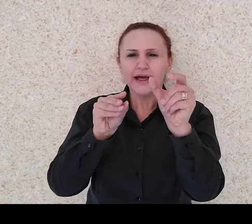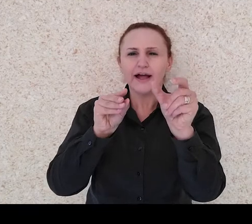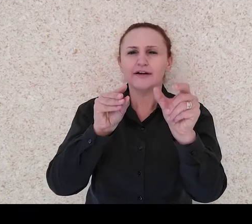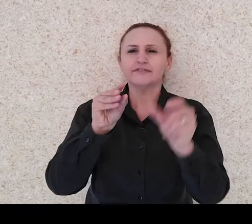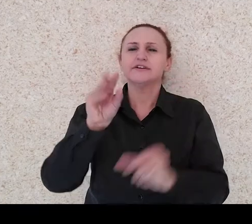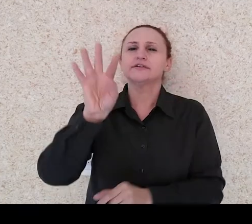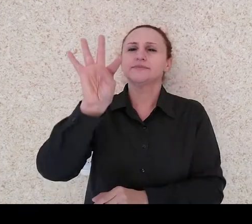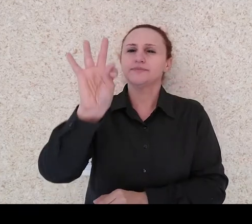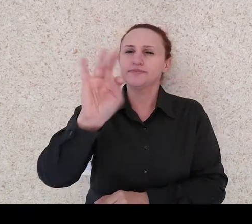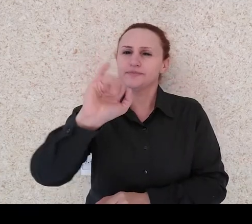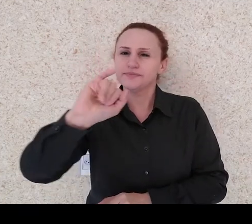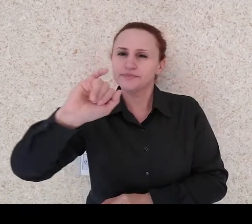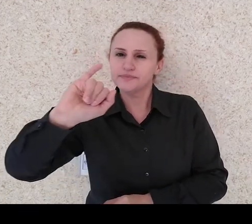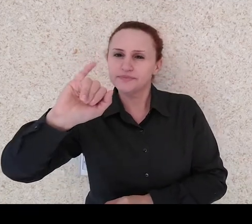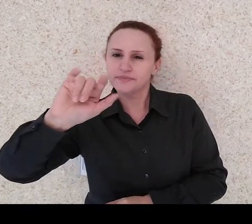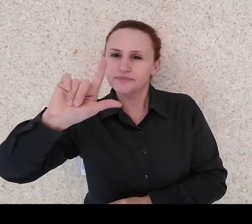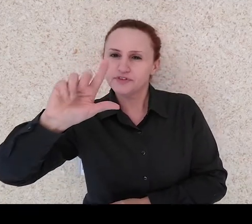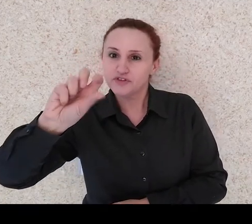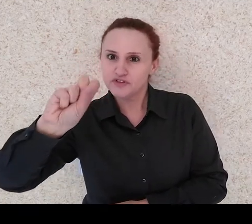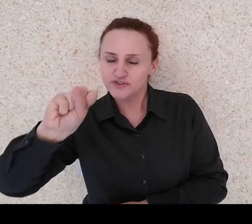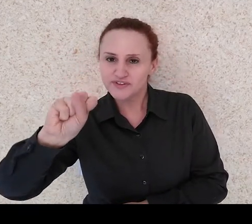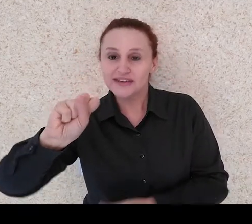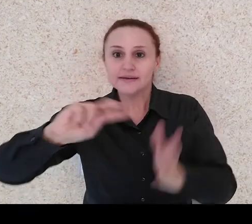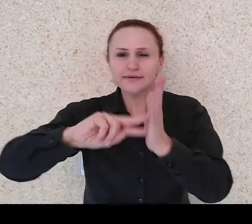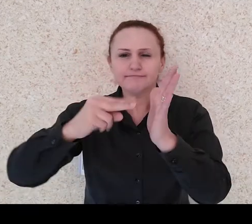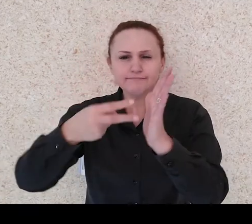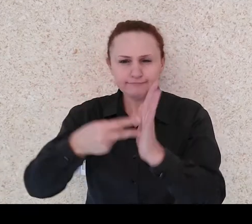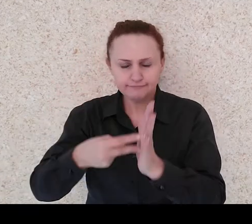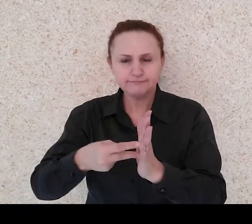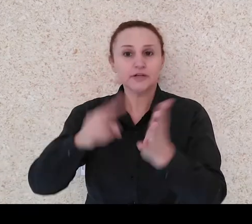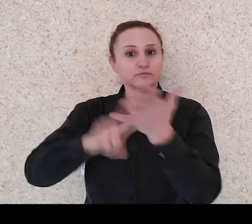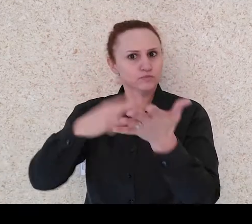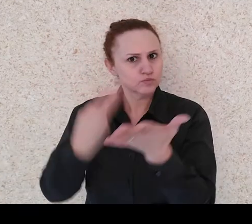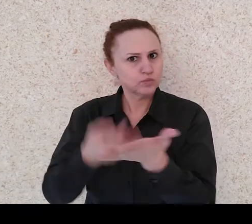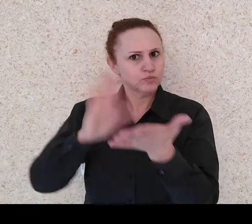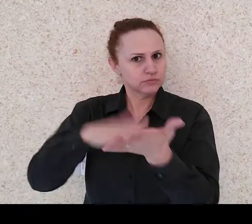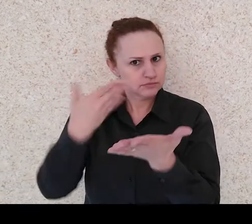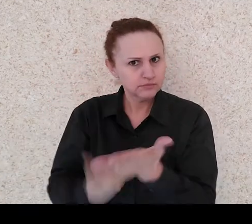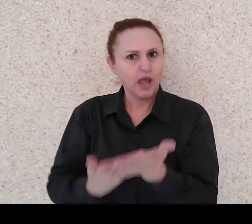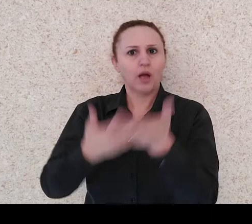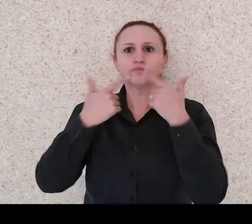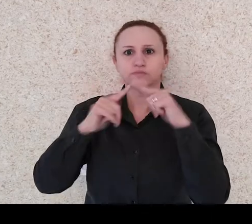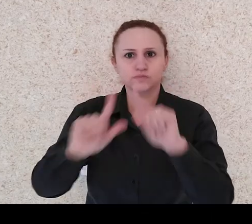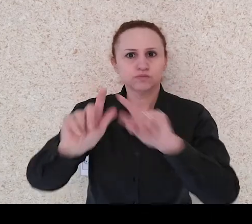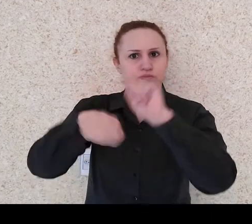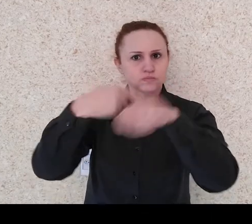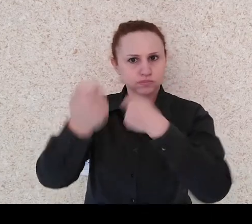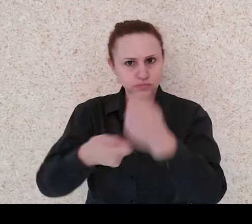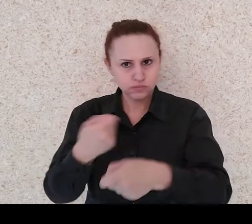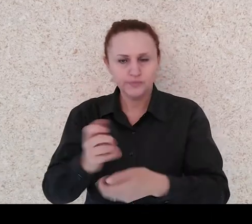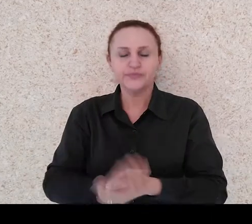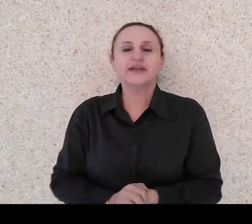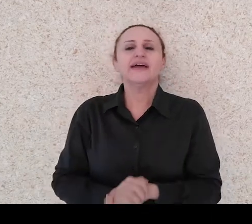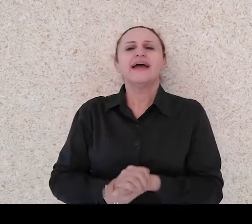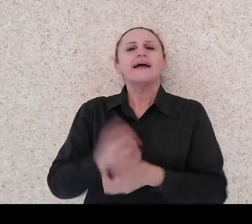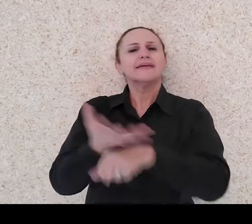refere ao tradutor e intérprete de língua de sinais, ok? Essa disciplina vai abordar aspectos históricos,